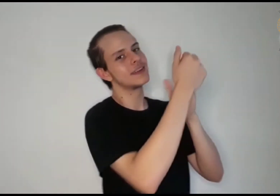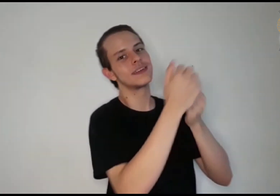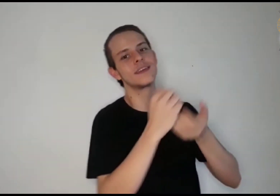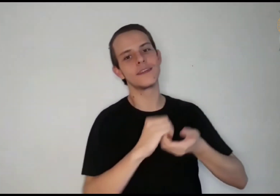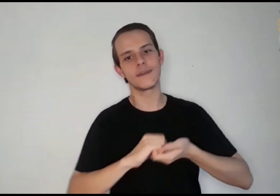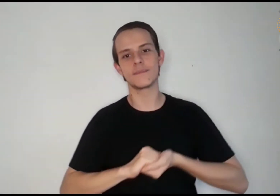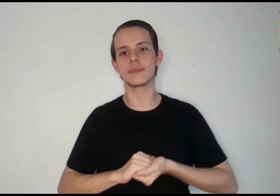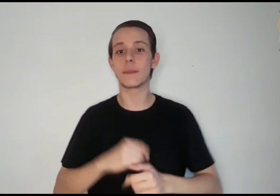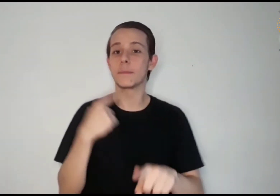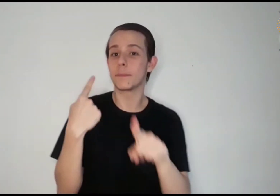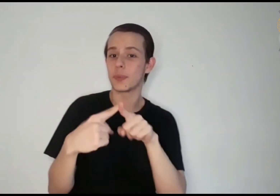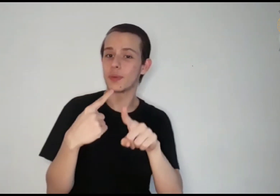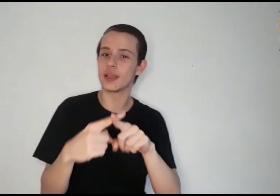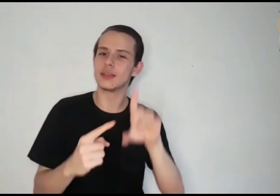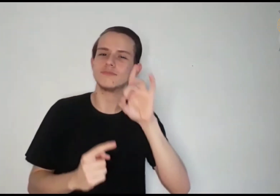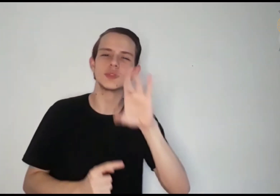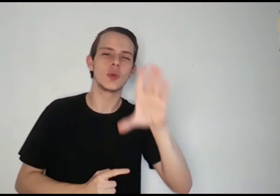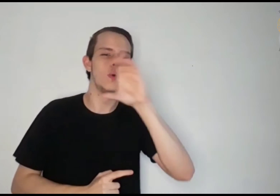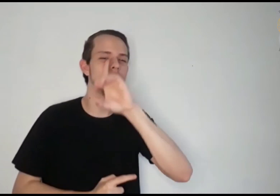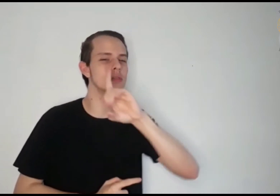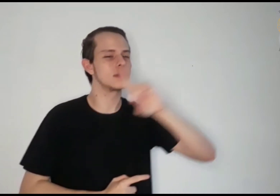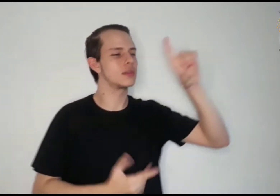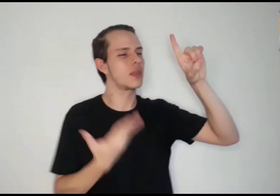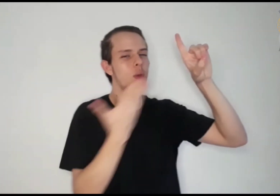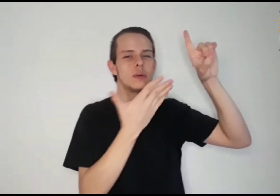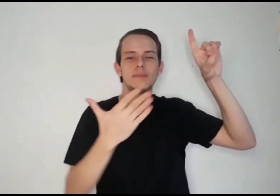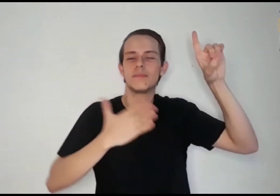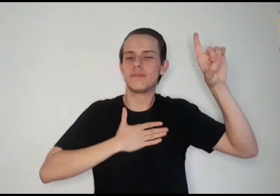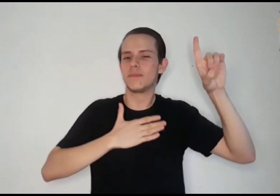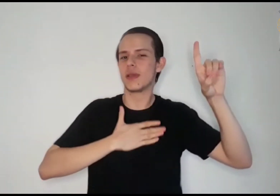Porque sois o Deus da minha salvação.